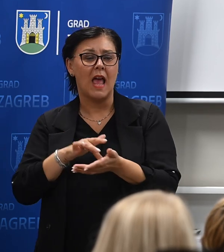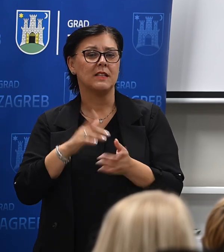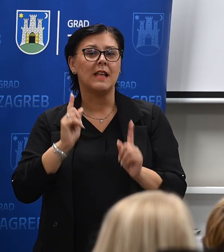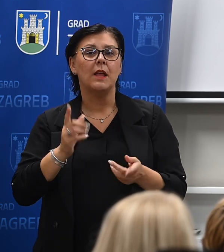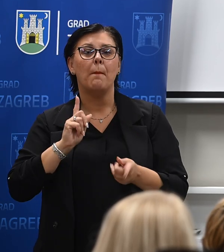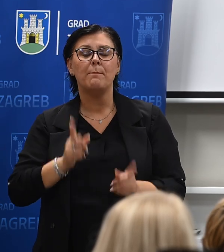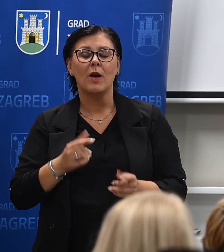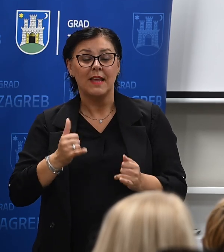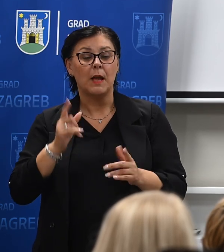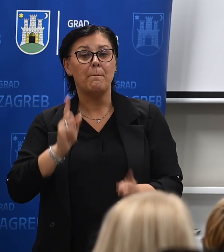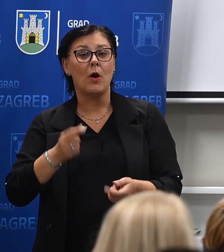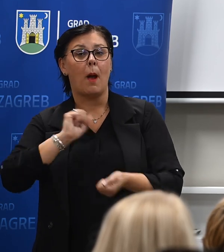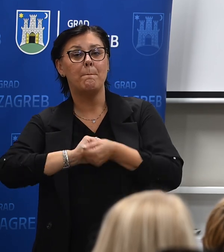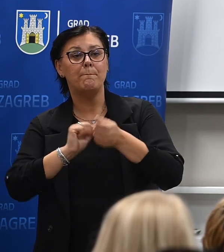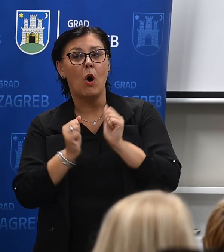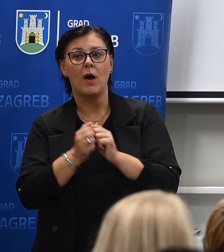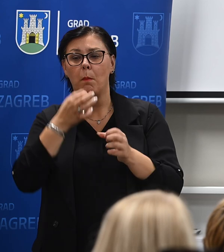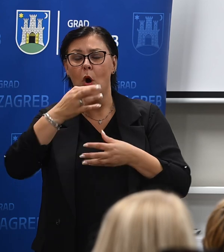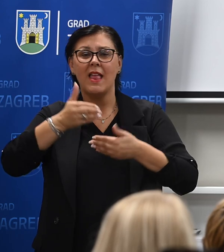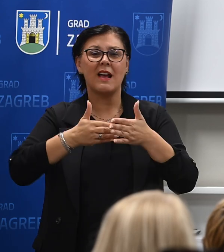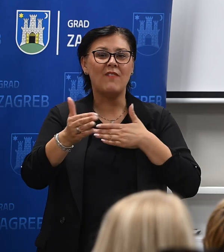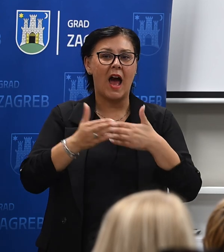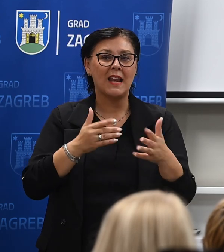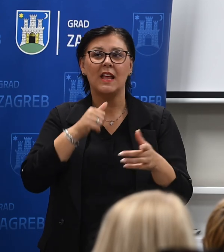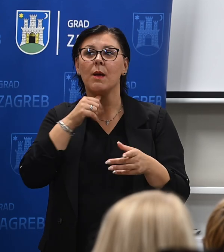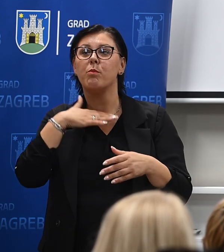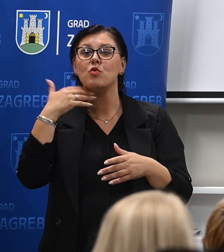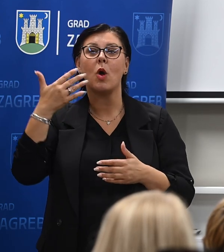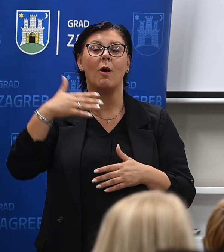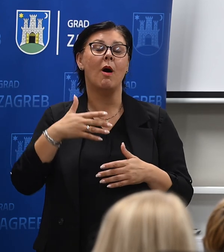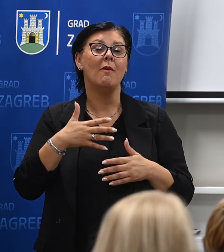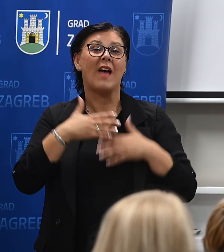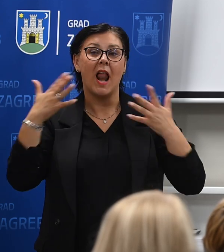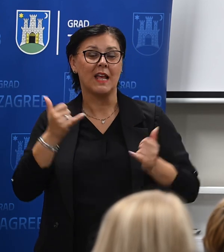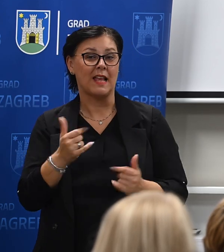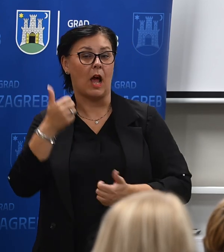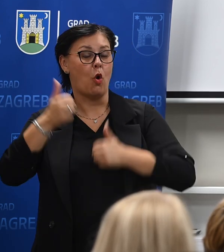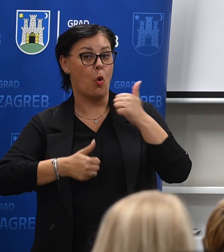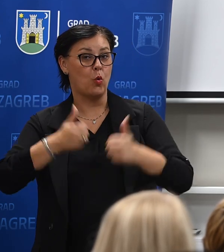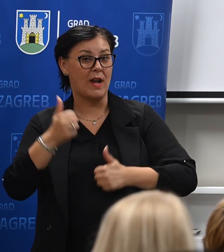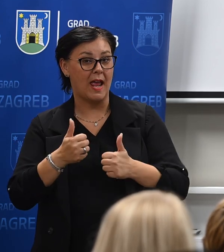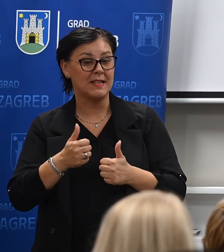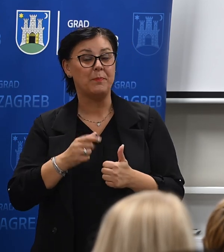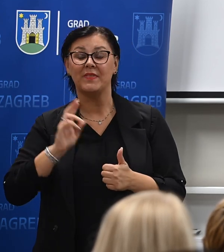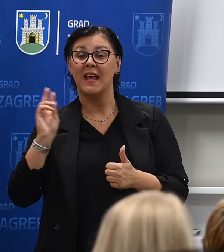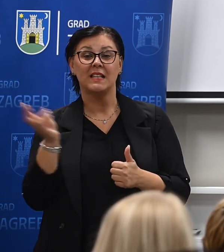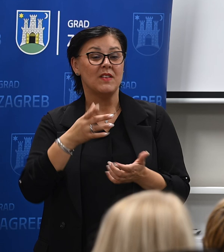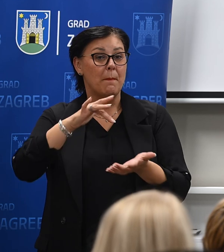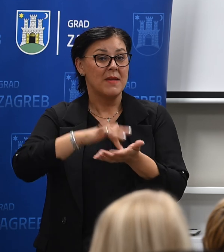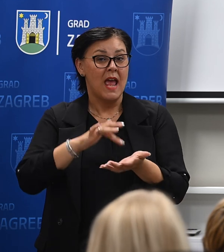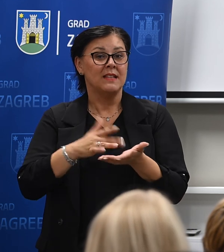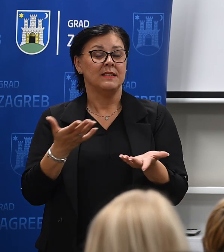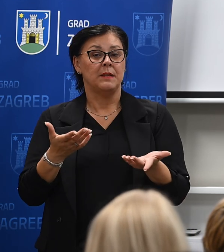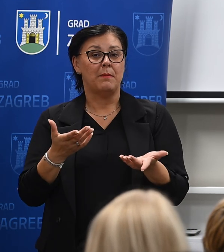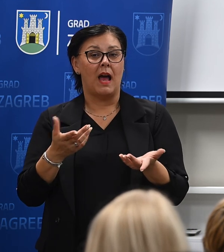boriti da budemo kvalitetni i da budemo konkurentni, toga smo jako svjesni. Tako da želim reći da vrlo otvoreno u svim područjima, pa tako i